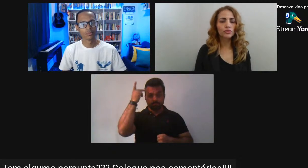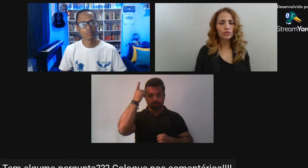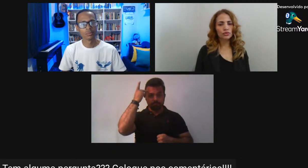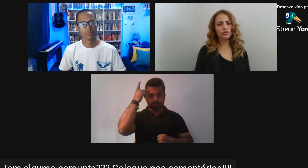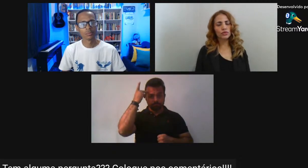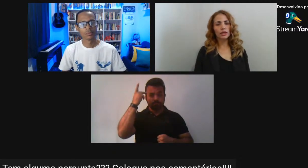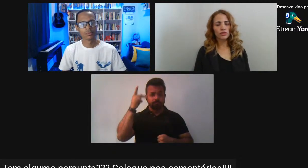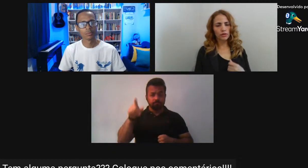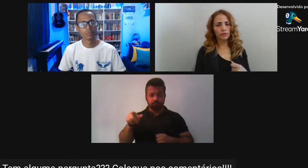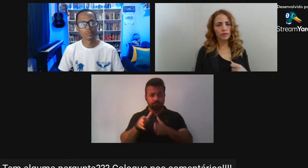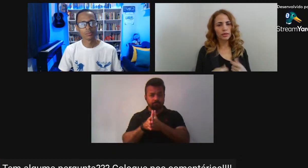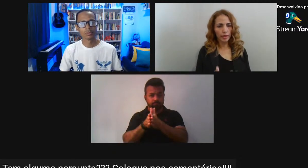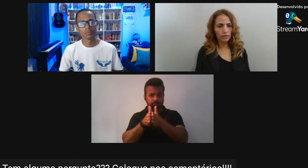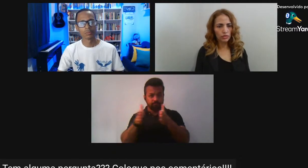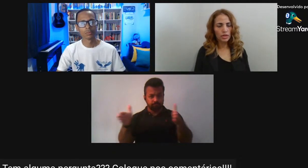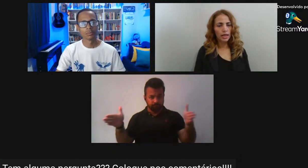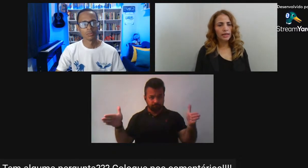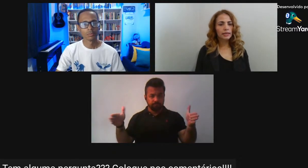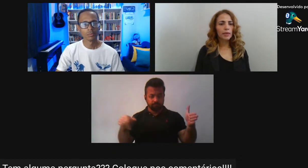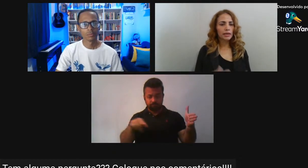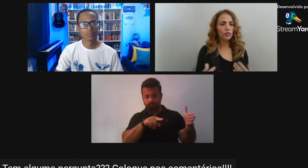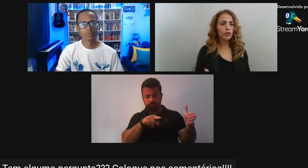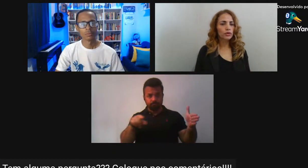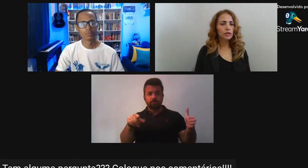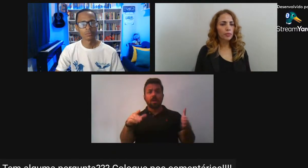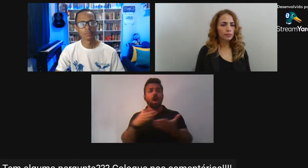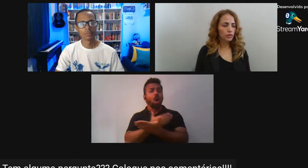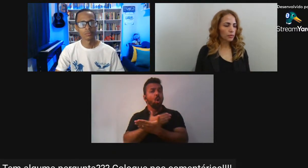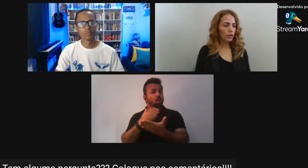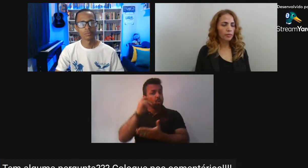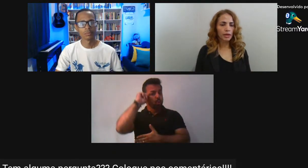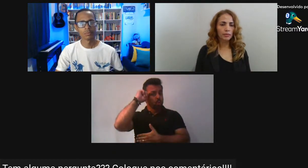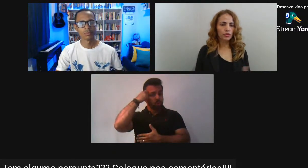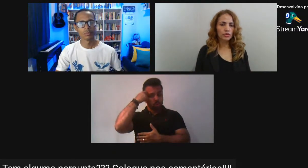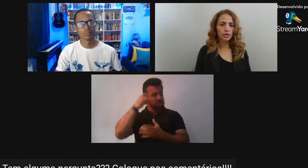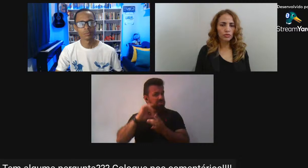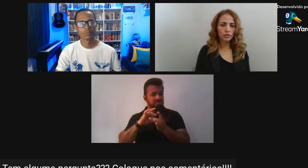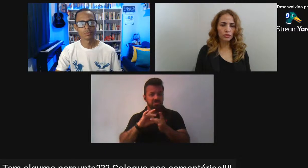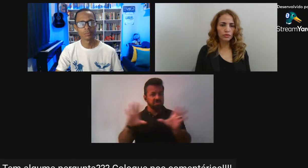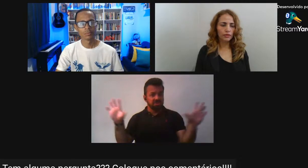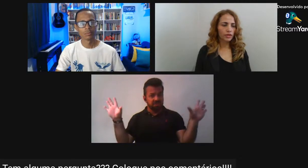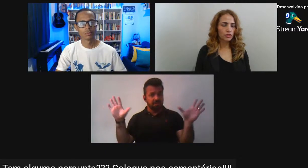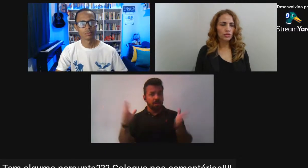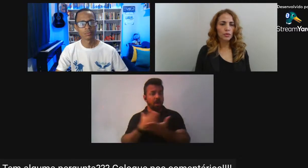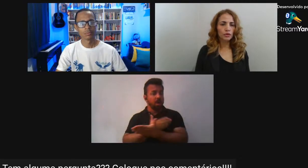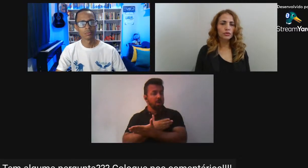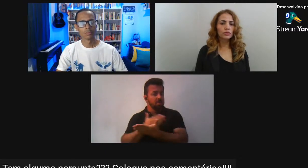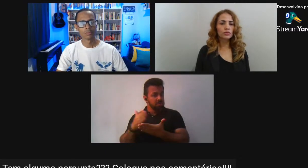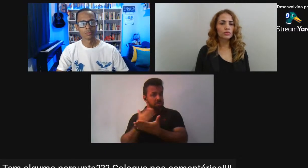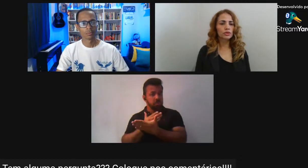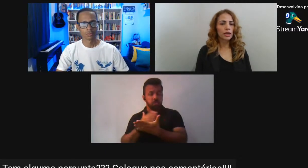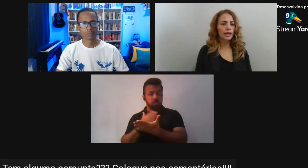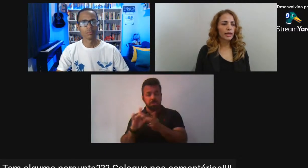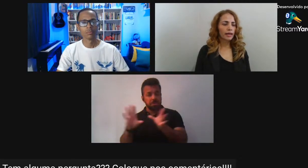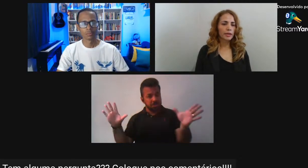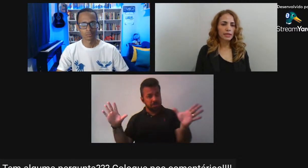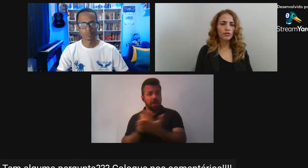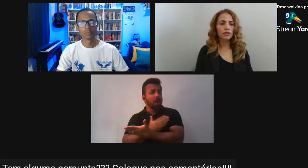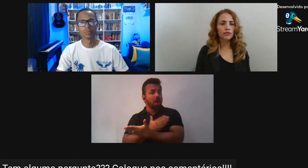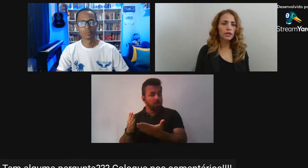Os negros libertos Que trabalhavam Por conta própria Produziam seus Vendiam seus produtos